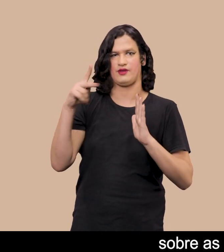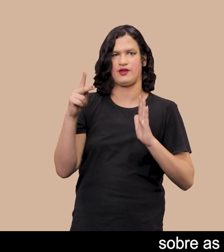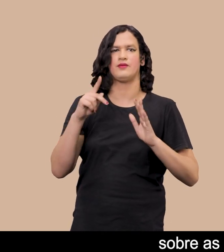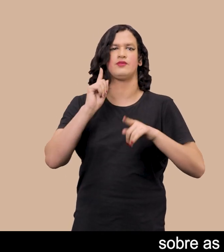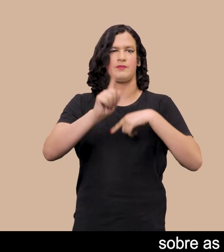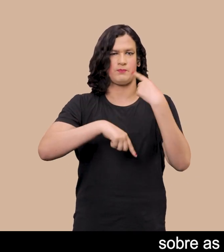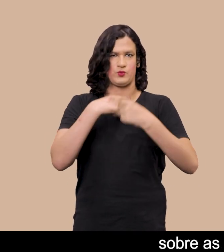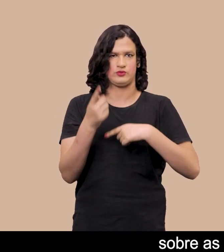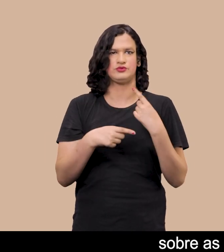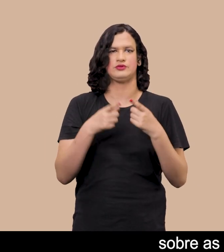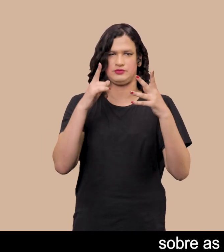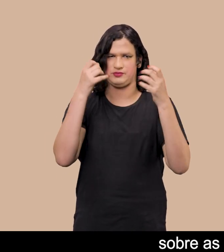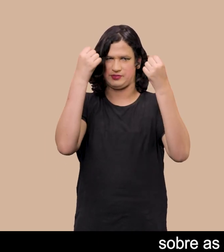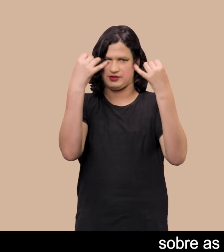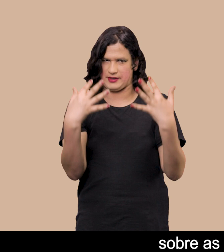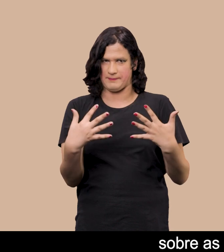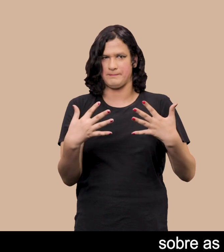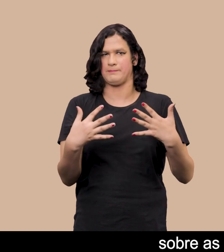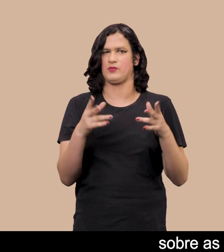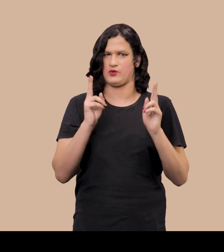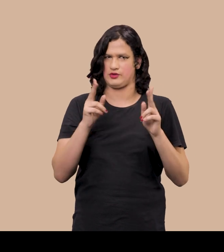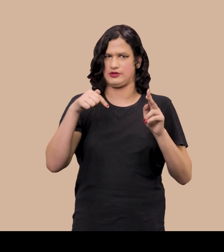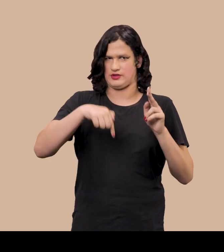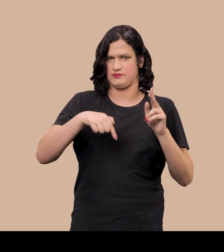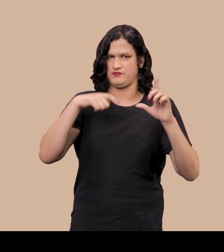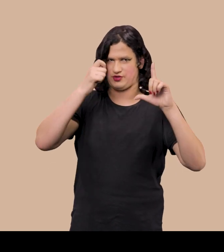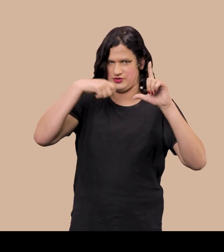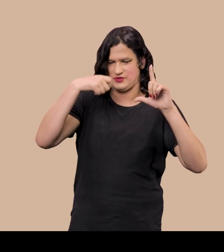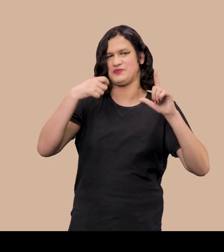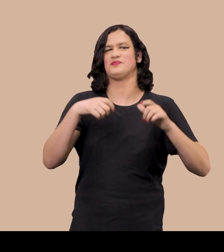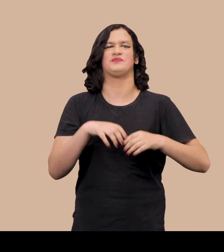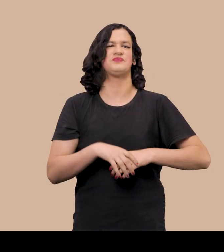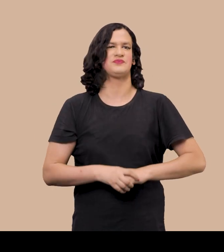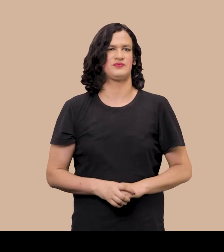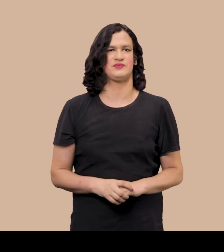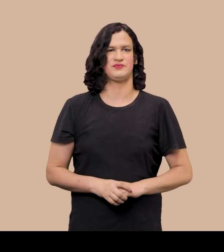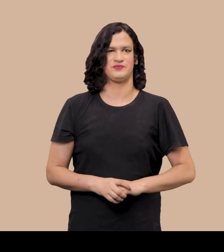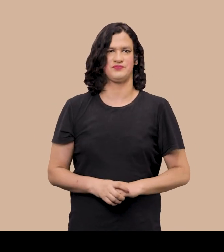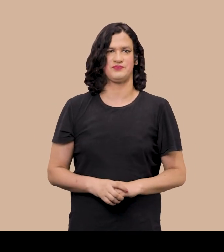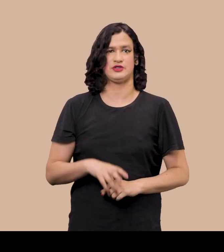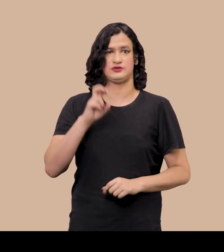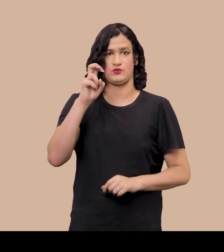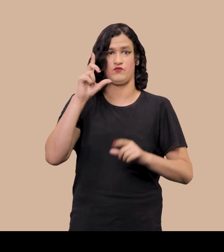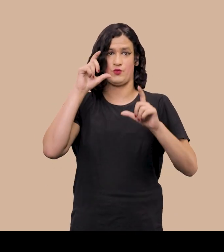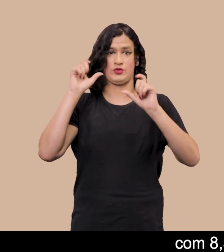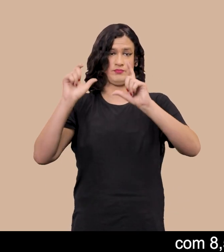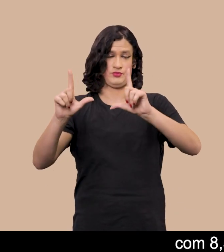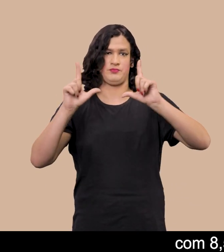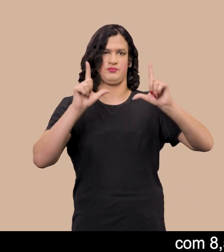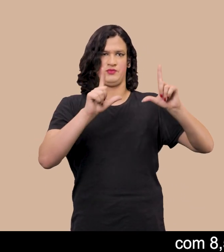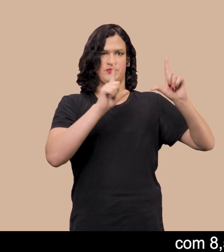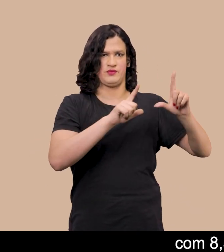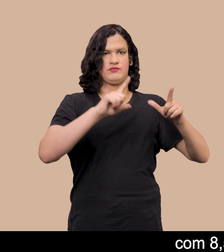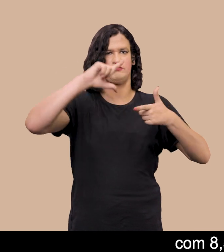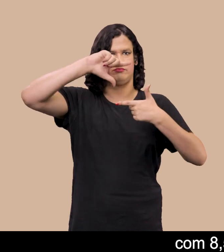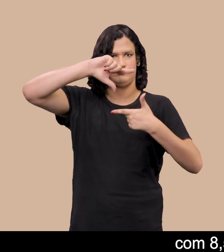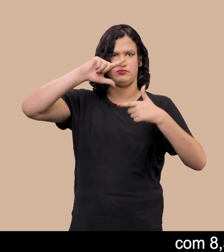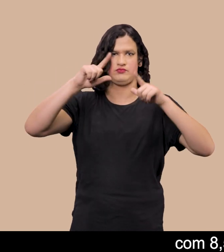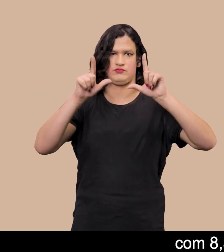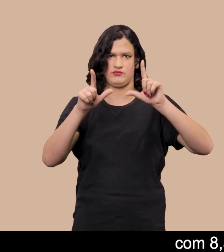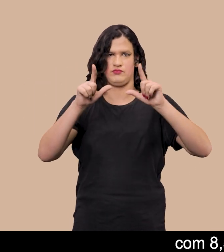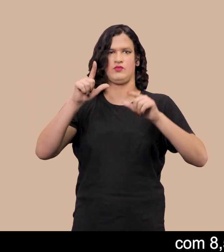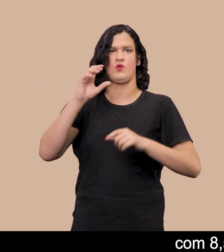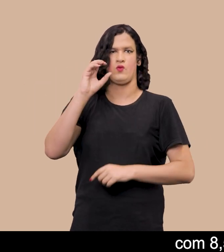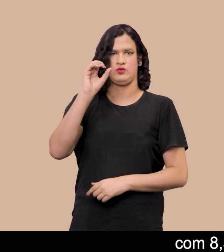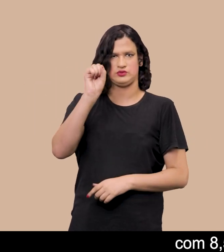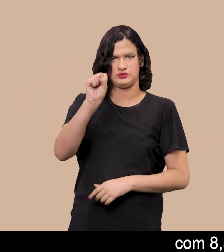comentaremos uma ainda nesse vídeo São cinco Polaroids coloridas com 8,5 centímetros de